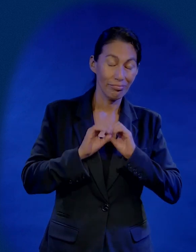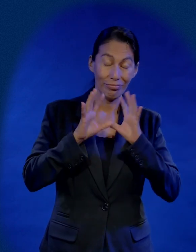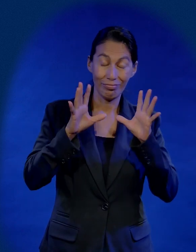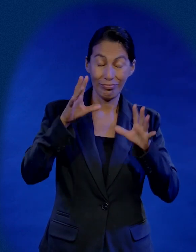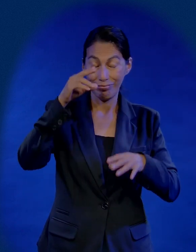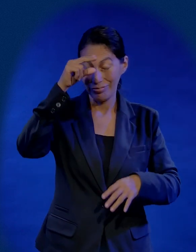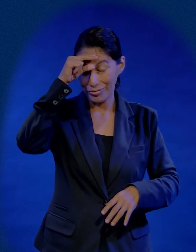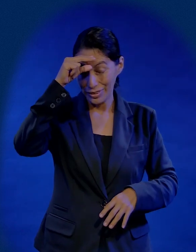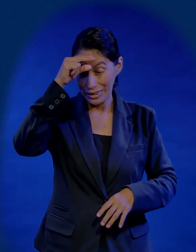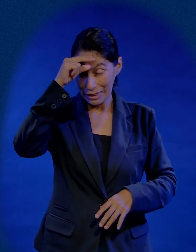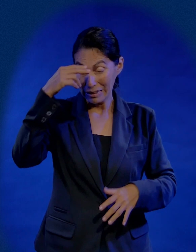brillante.